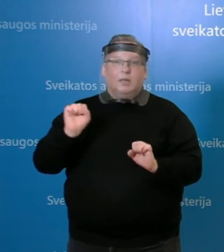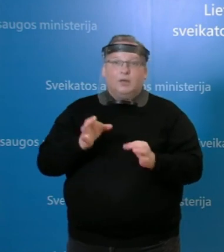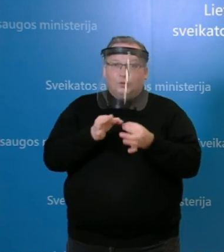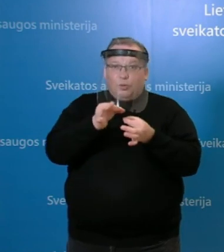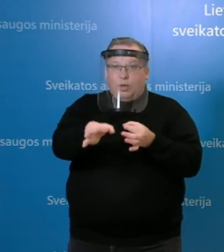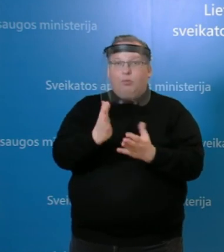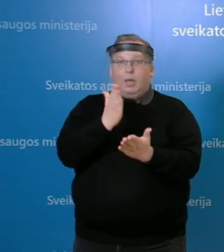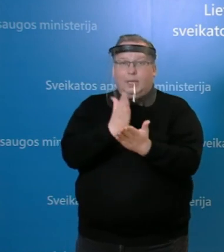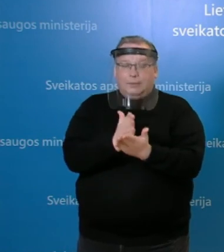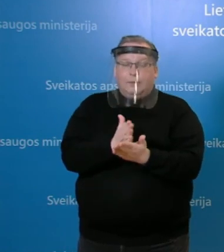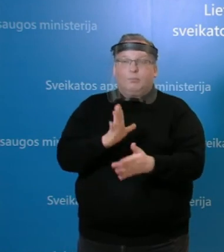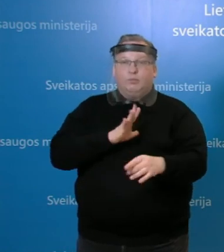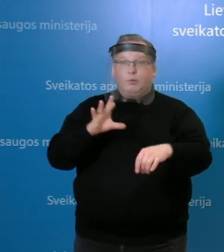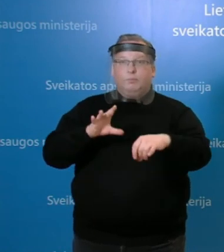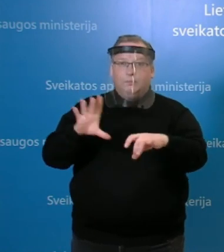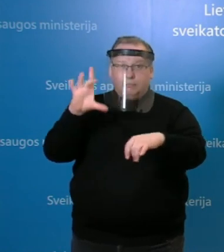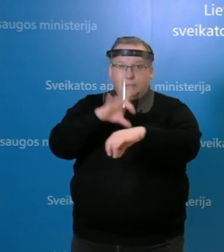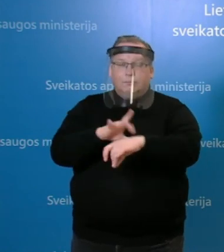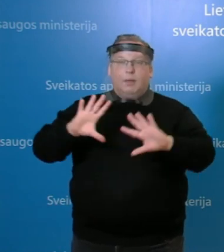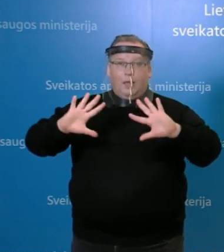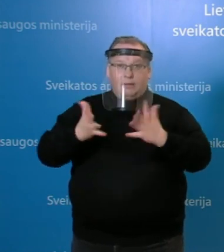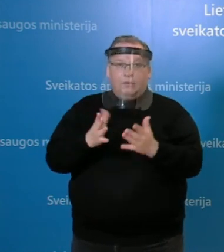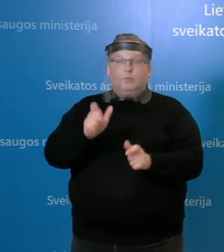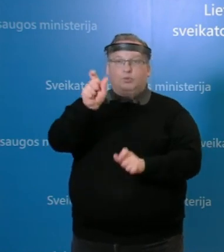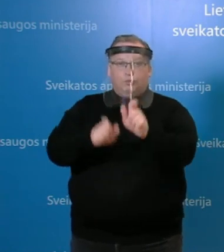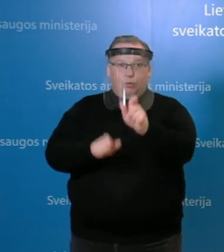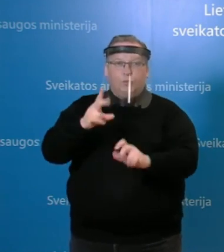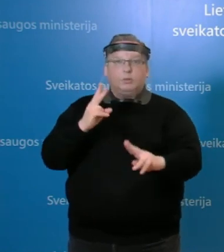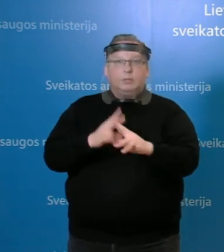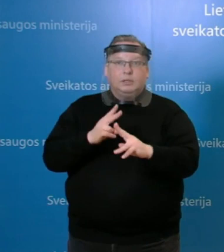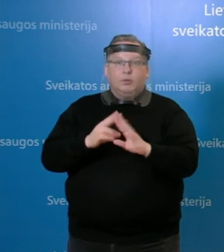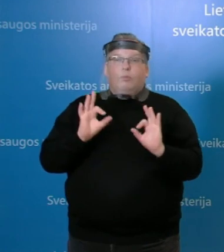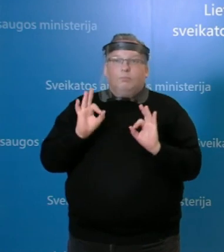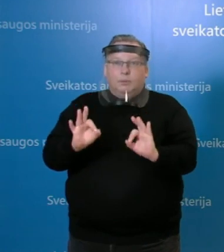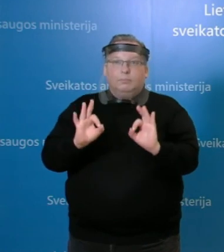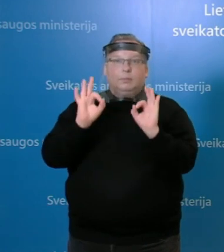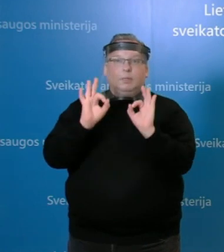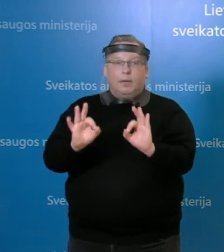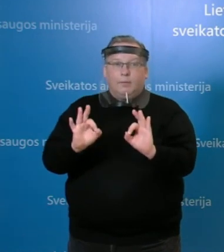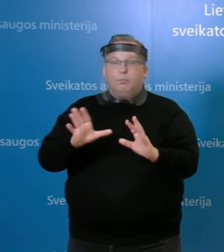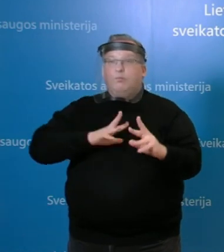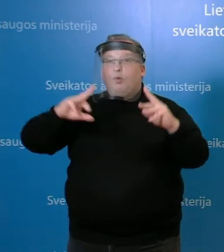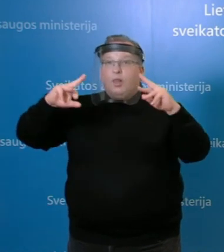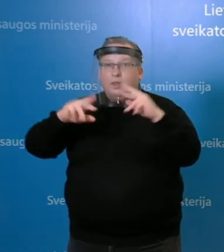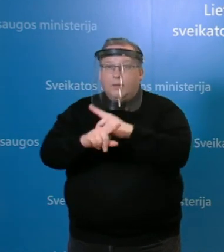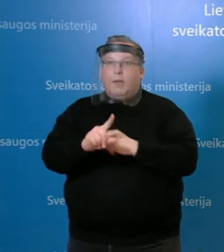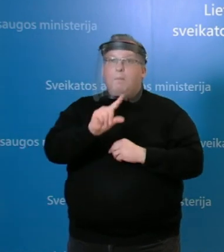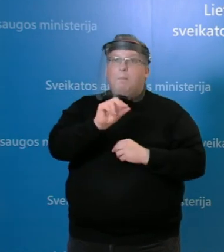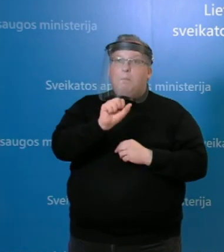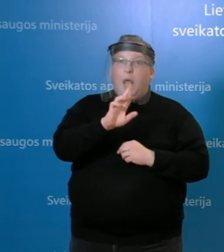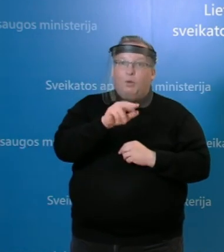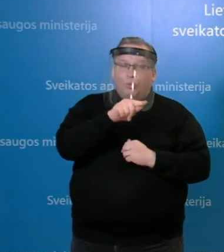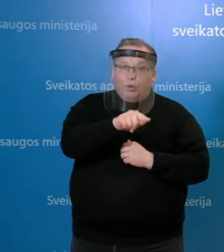yra patvirtintas atvejais ir asmuo sirgo. Tai tiesiog tikriausiai vyko klaida, bet pakruojo ir Birštono